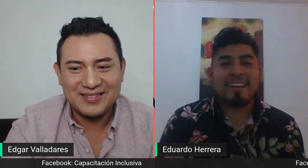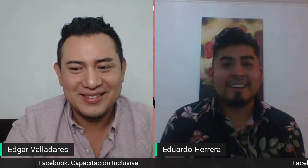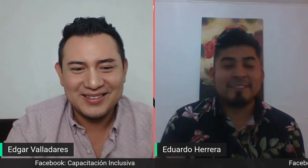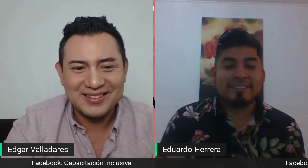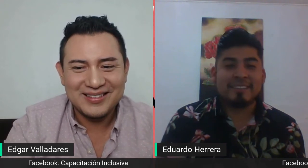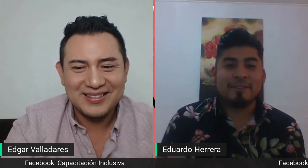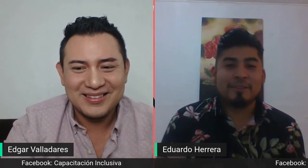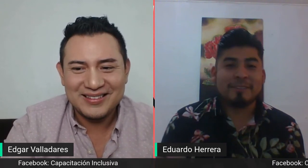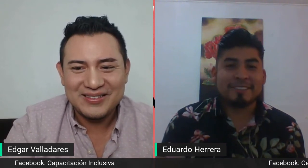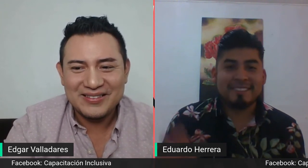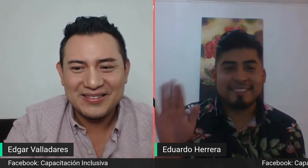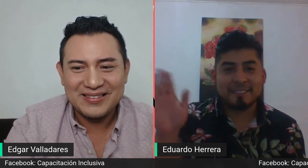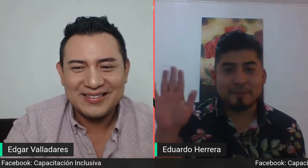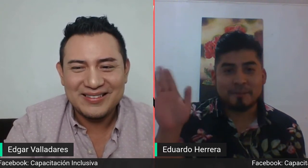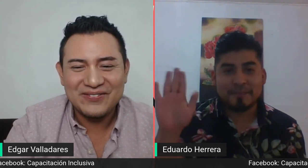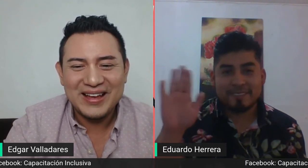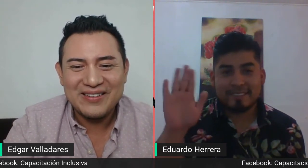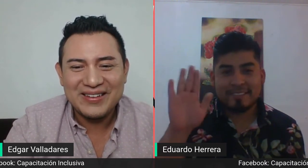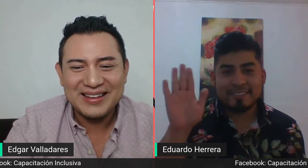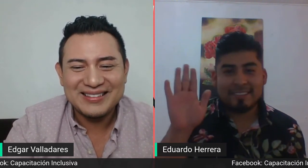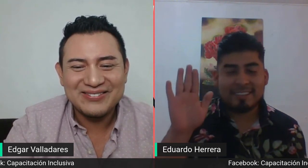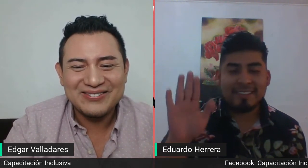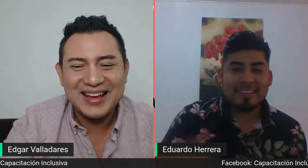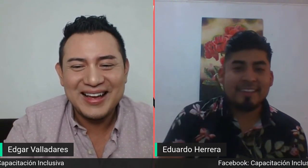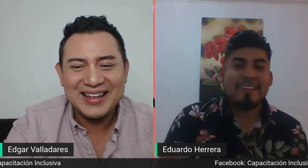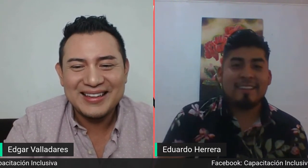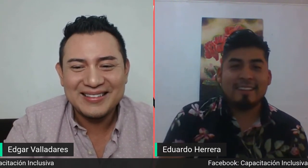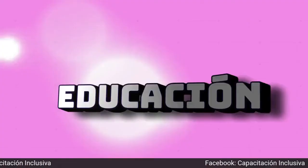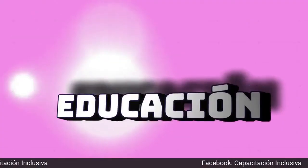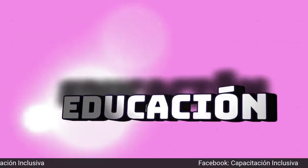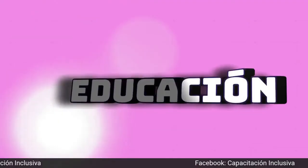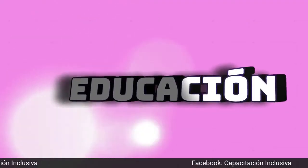Claro, sería un gusto. Nos vemos. Bye. Bye. Bye.